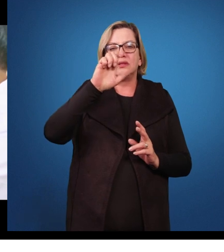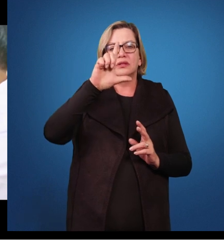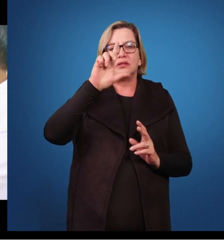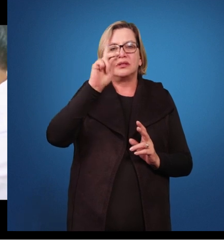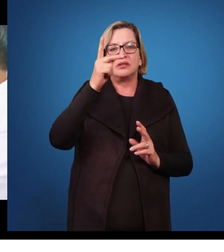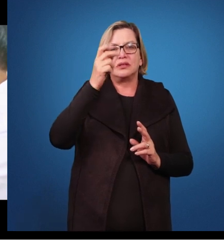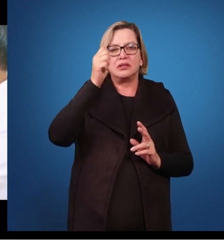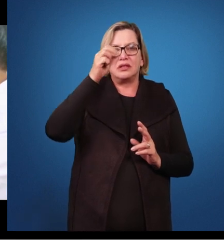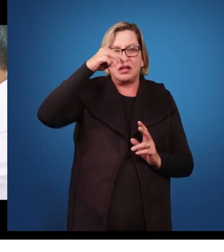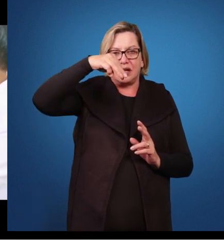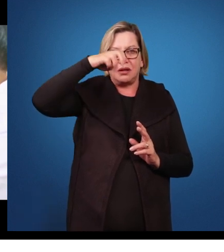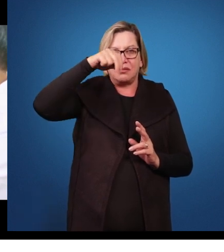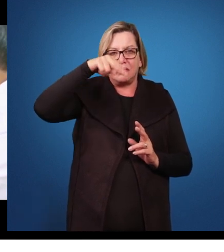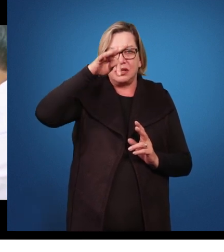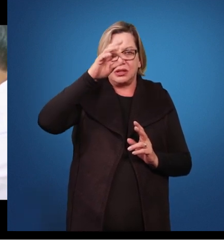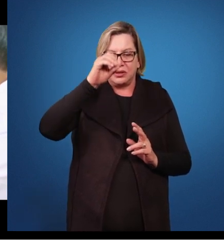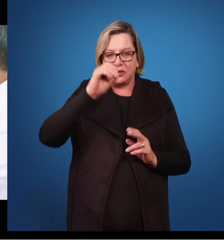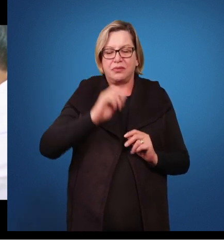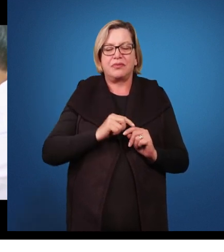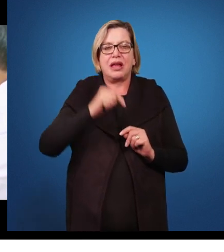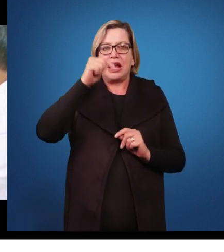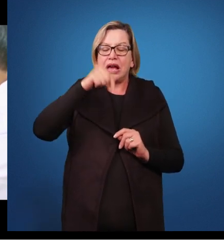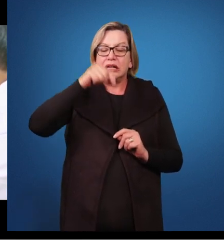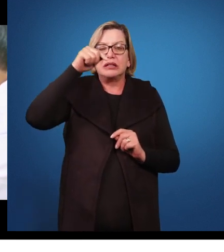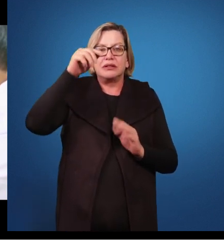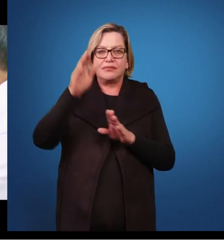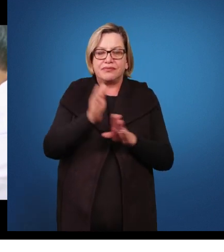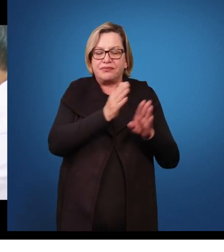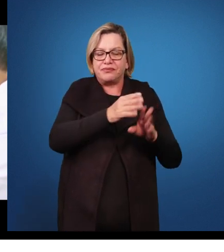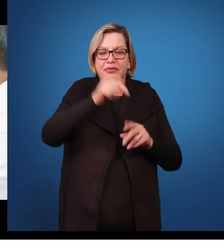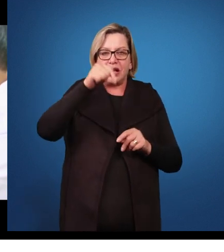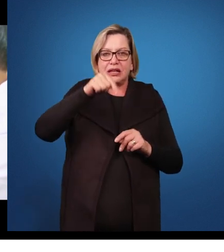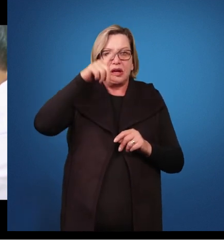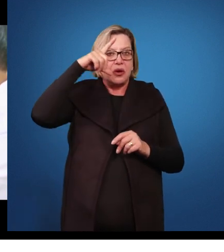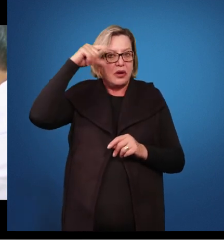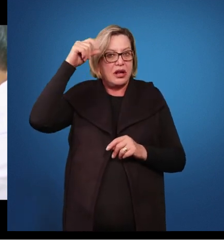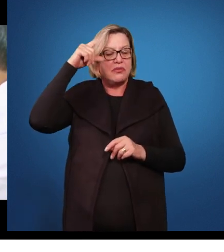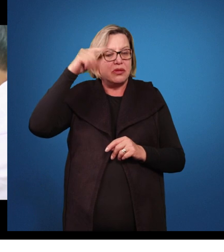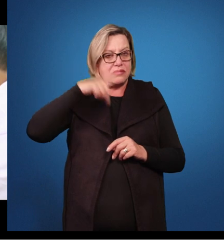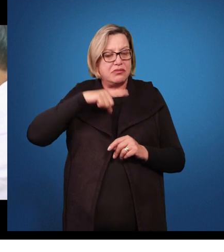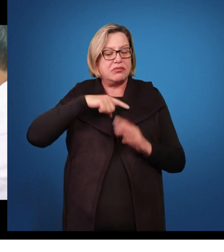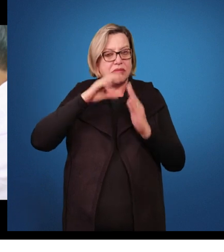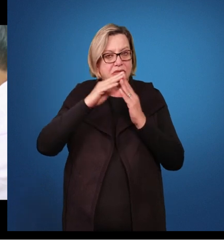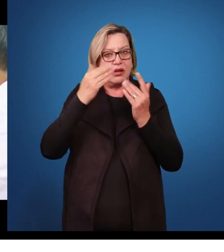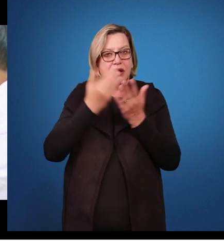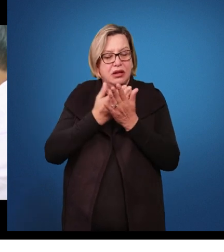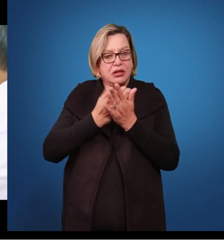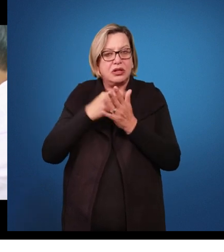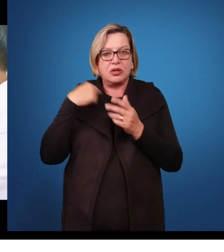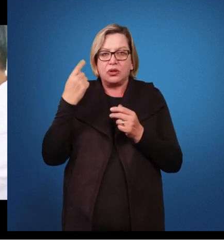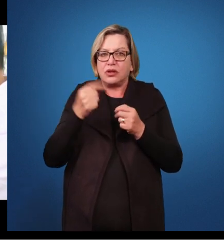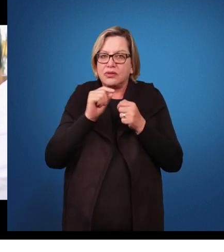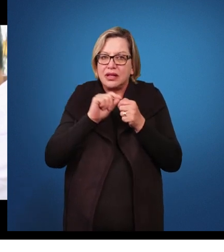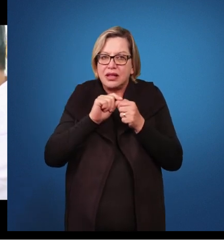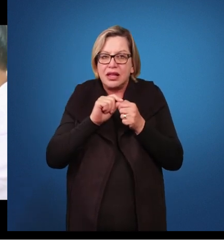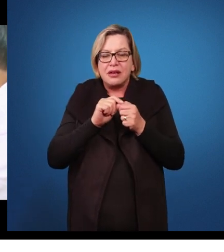tem uma escola aqui no município de Guarapava, que nós temos realizado um trabalho de muita parceria, que é uma escola